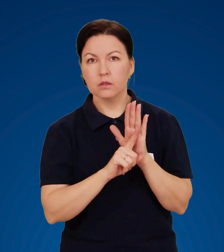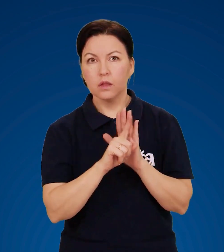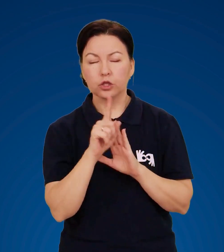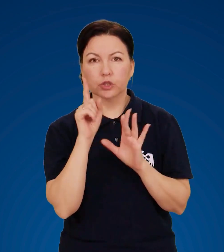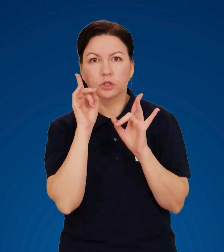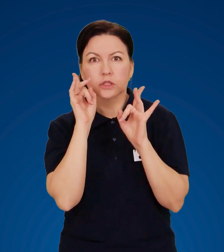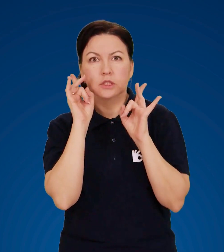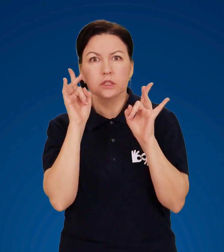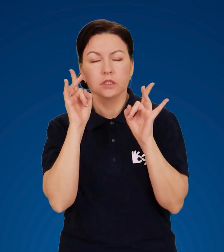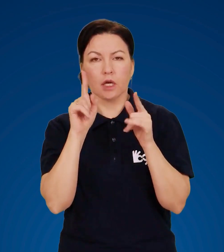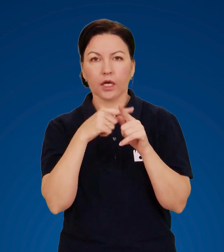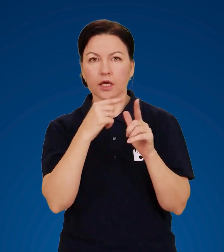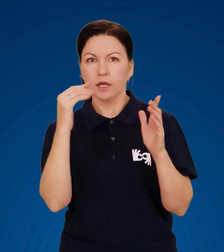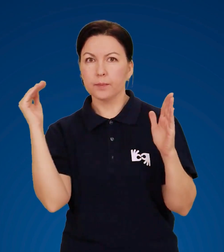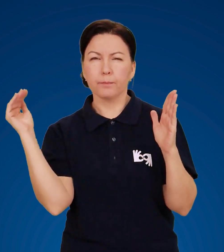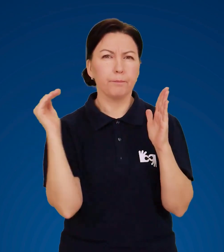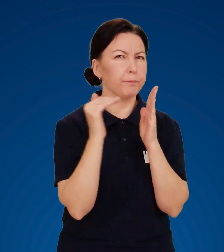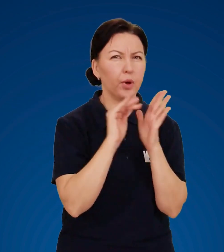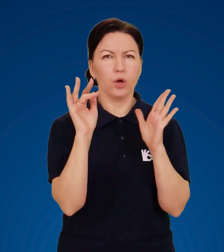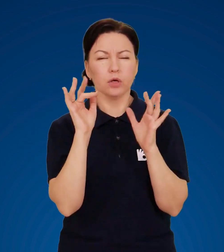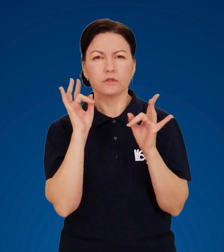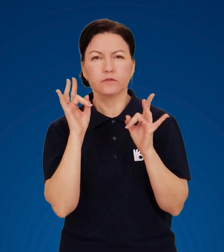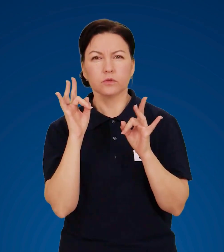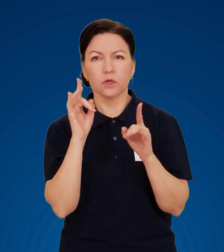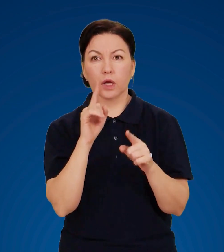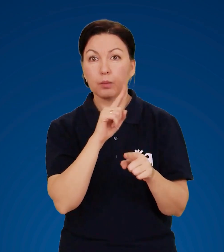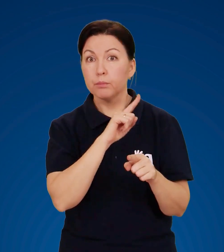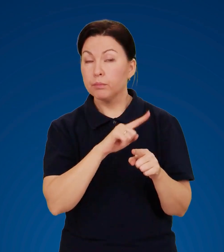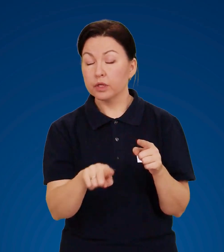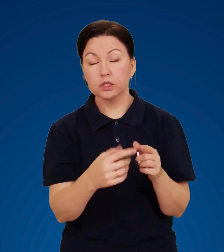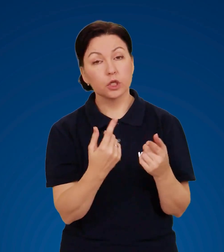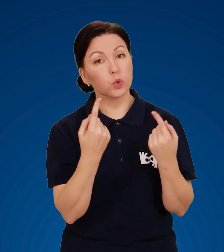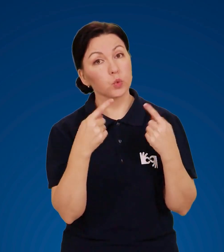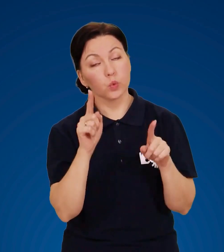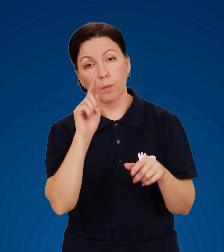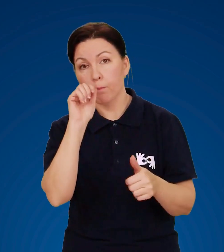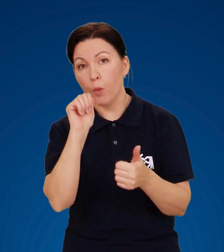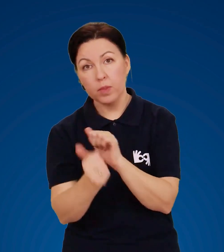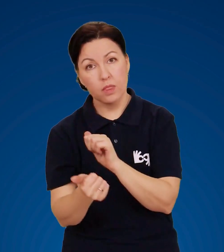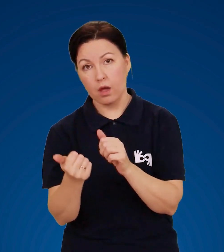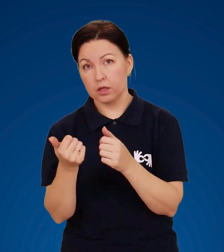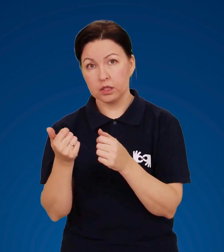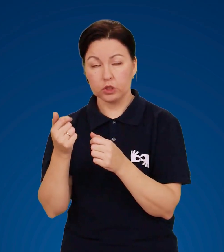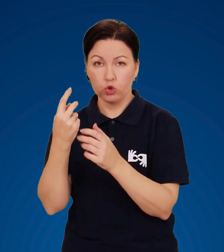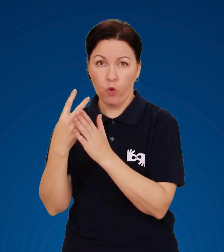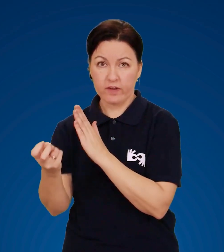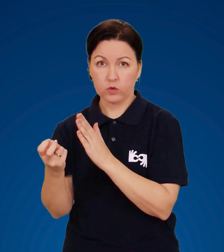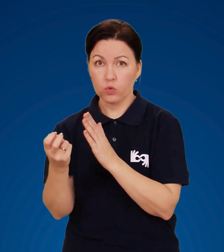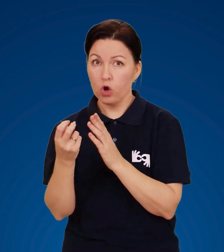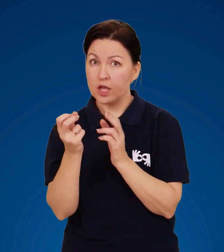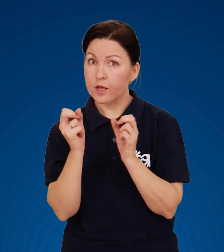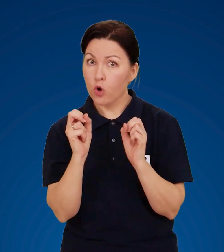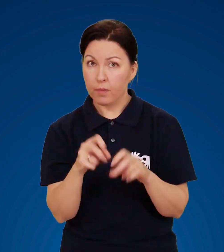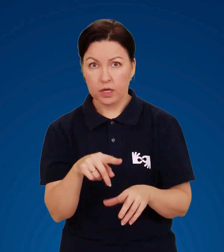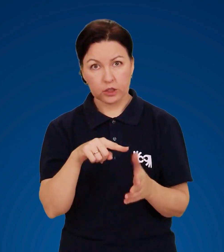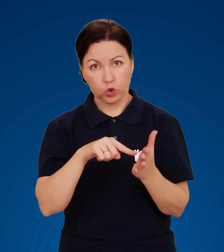наче дзимчить чи якось відлунює, негайно змініть схованку, що стала небезпечною.